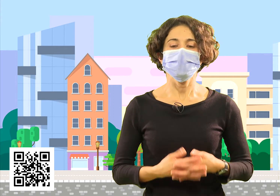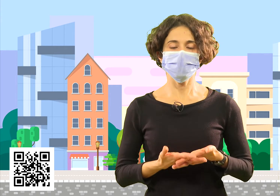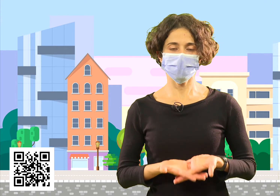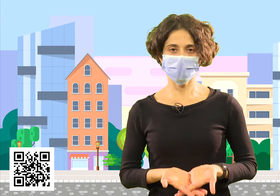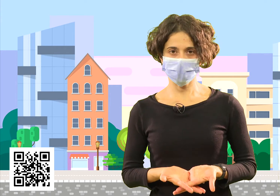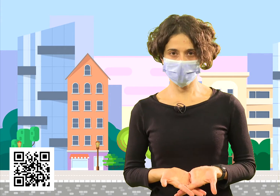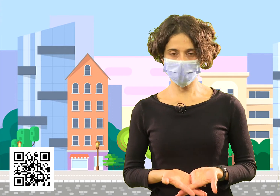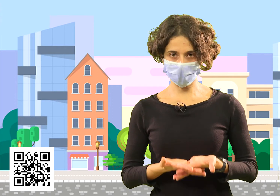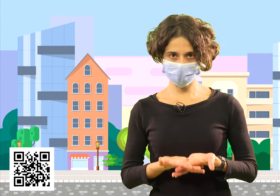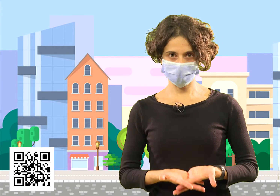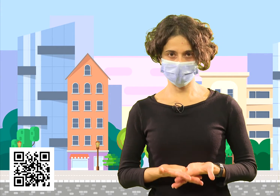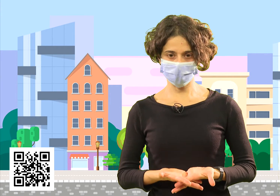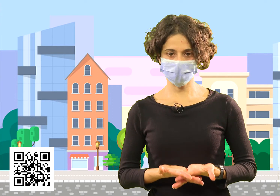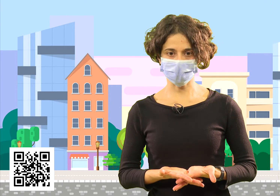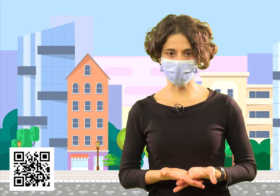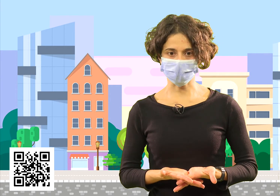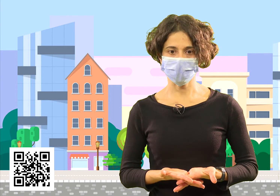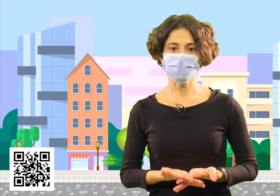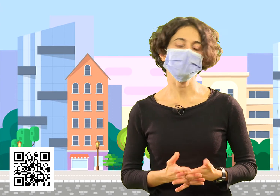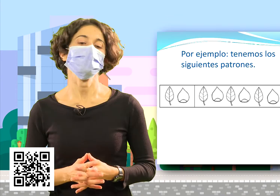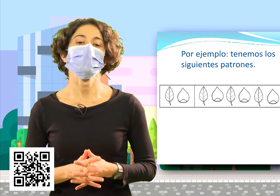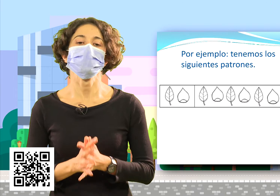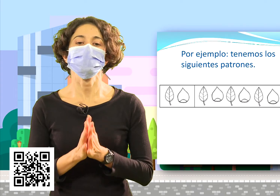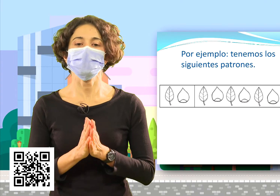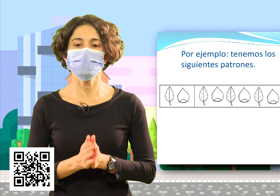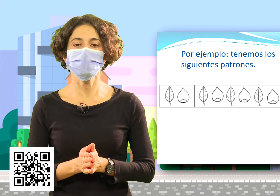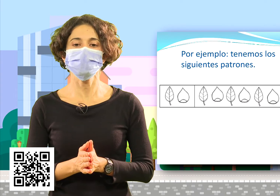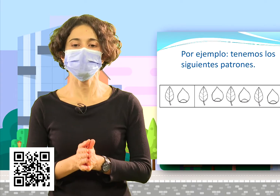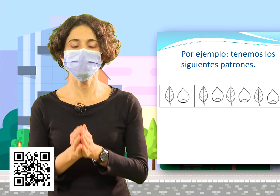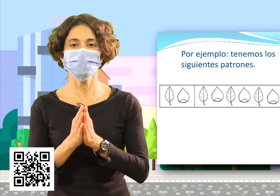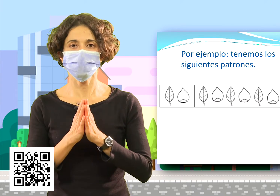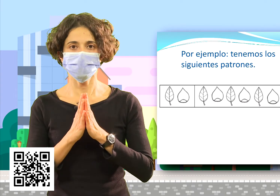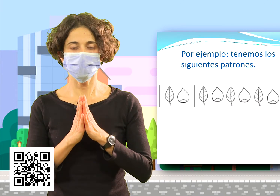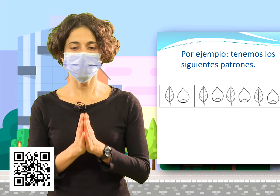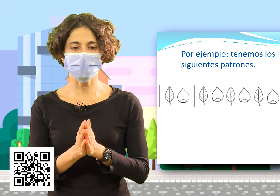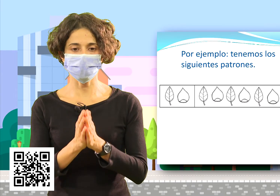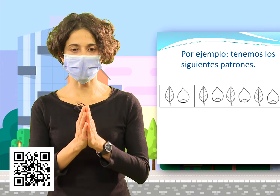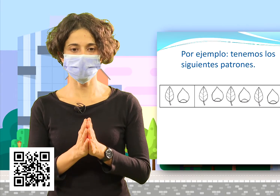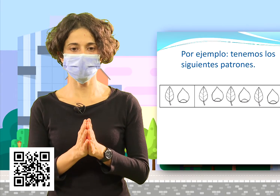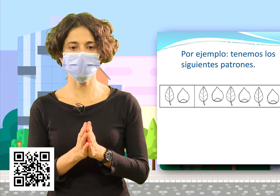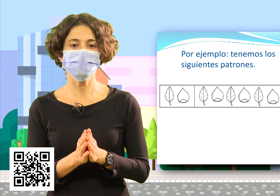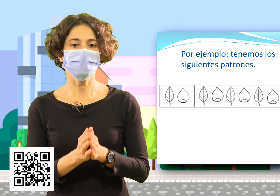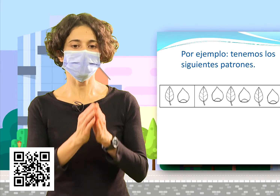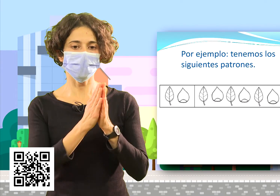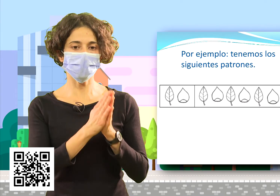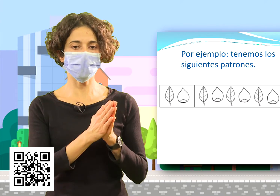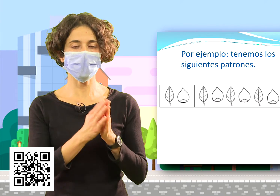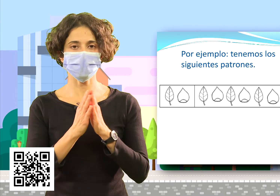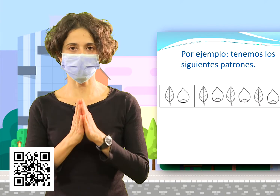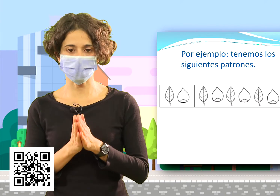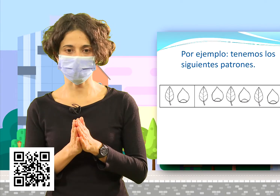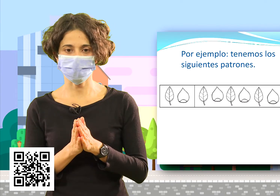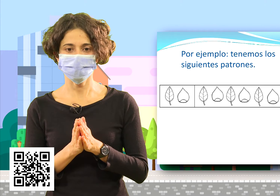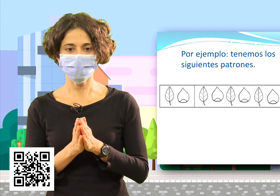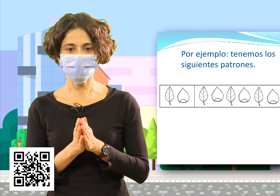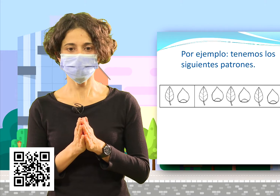Vamos a poner un ejemplo para que se entienda más fácilmente. A continuación tenemos el patrón hoja